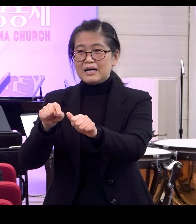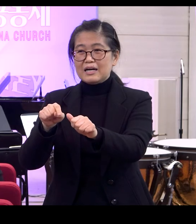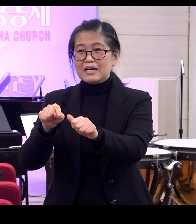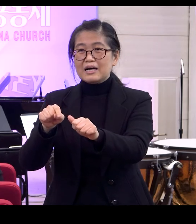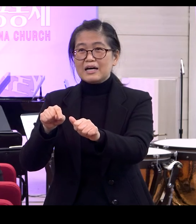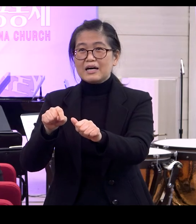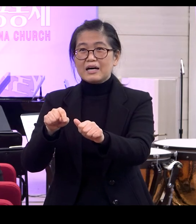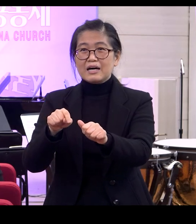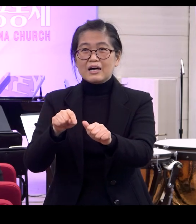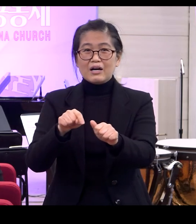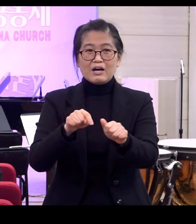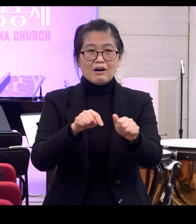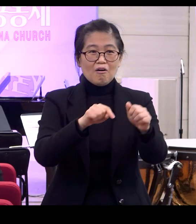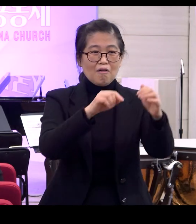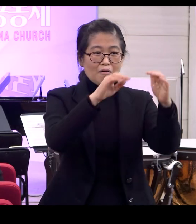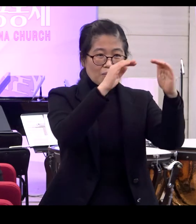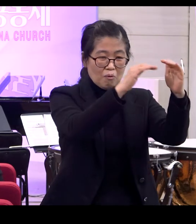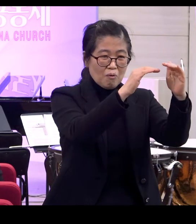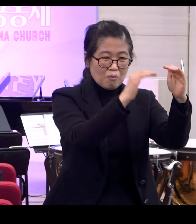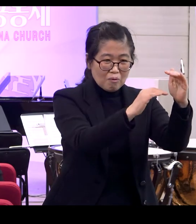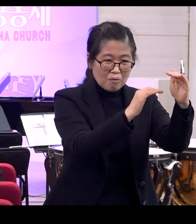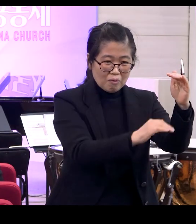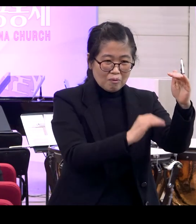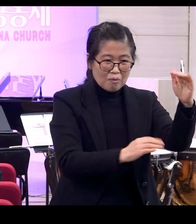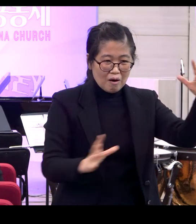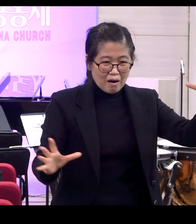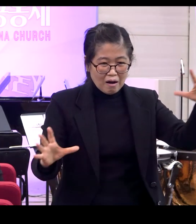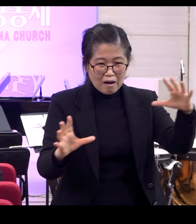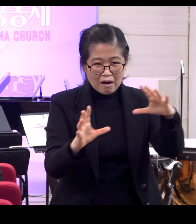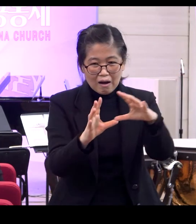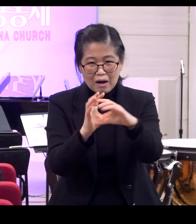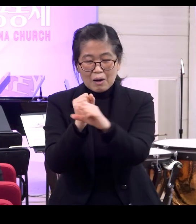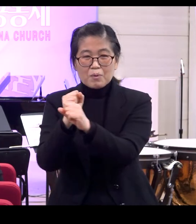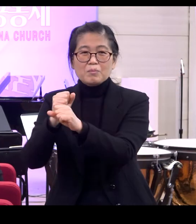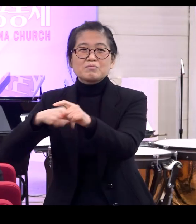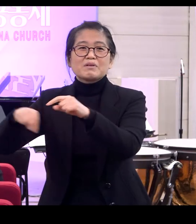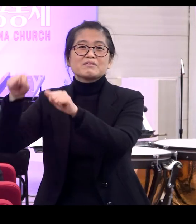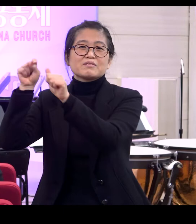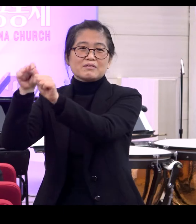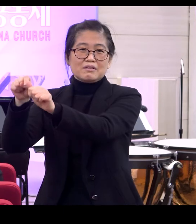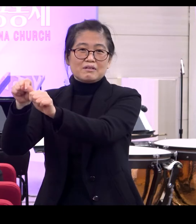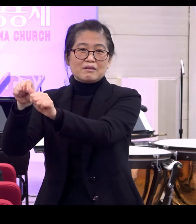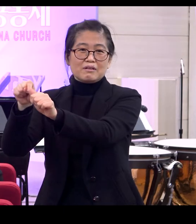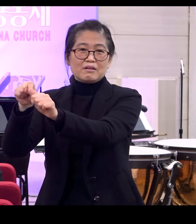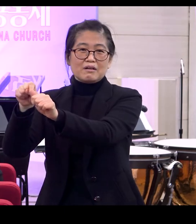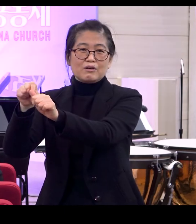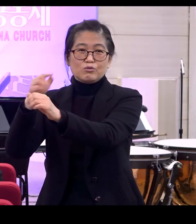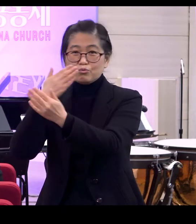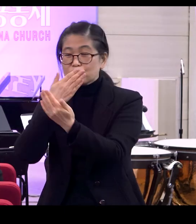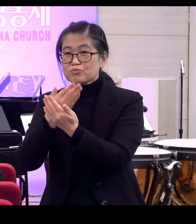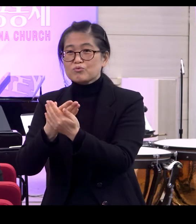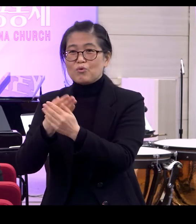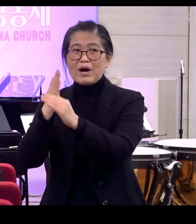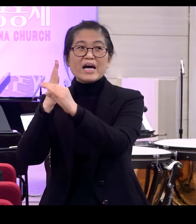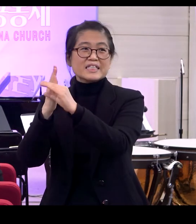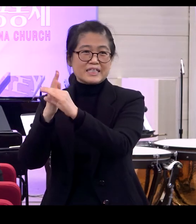그 많은 이야기가 나오지만 결국은 뭐예요 다스리라 그 얘기를 하고 있는 거예요 이게 핵심이에요 여러분 그렇습니다